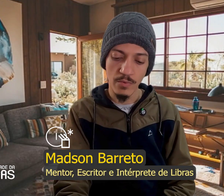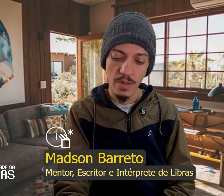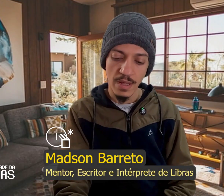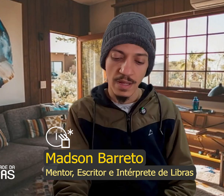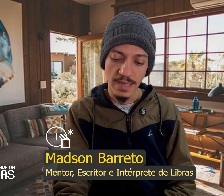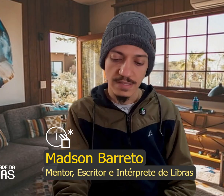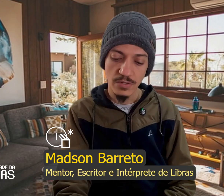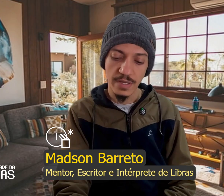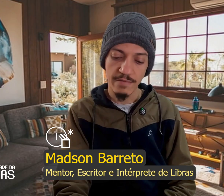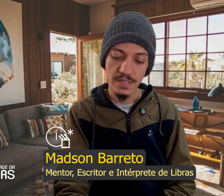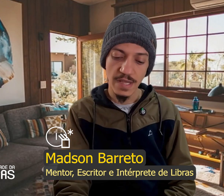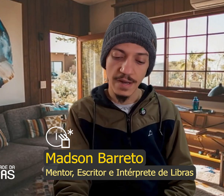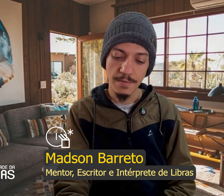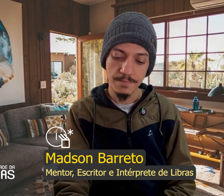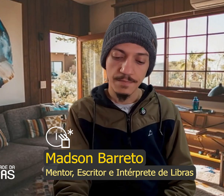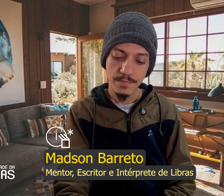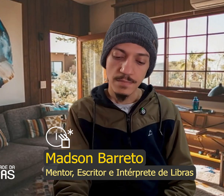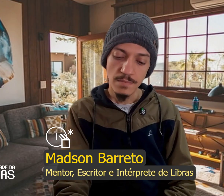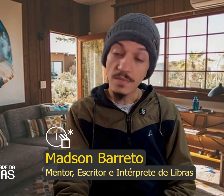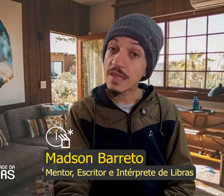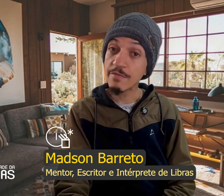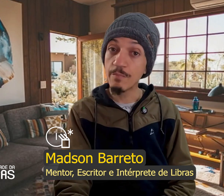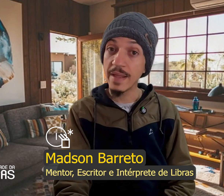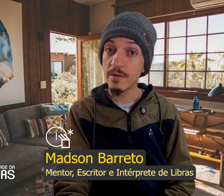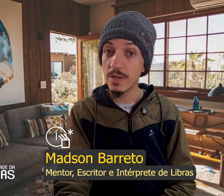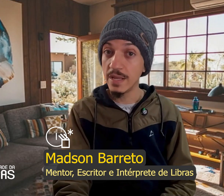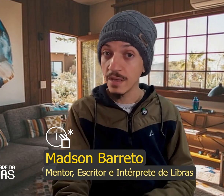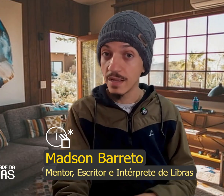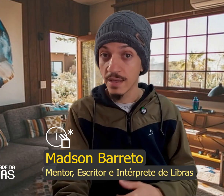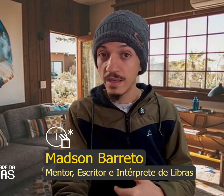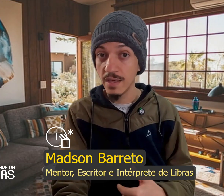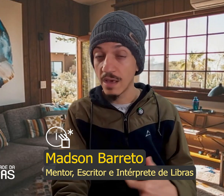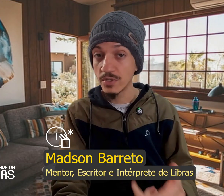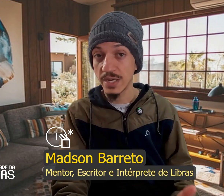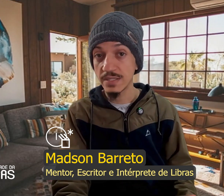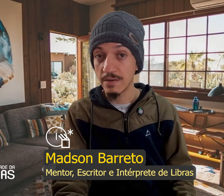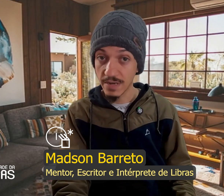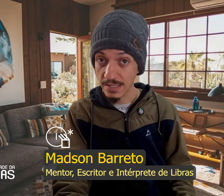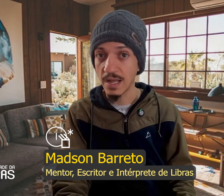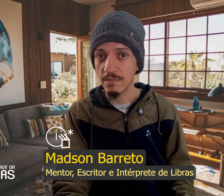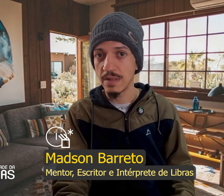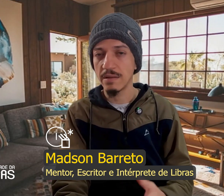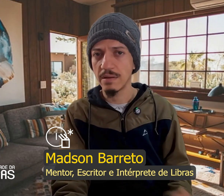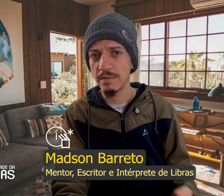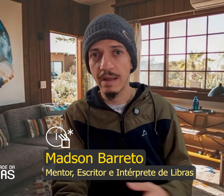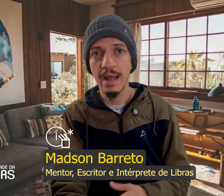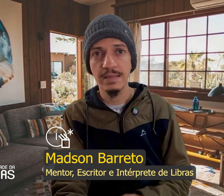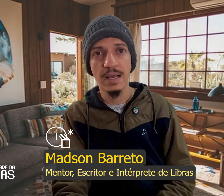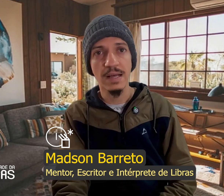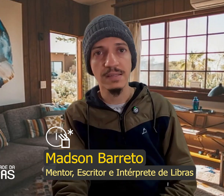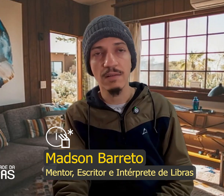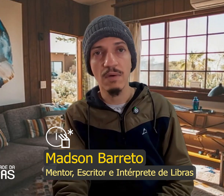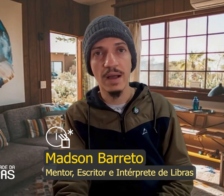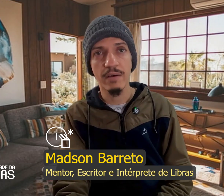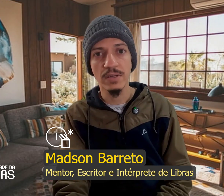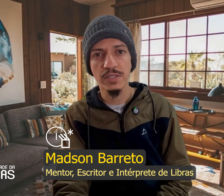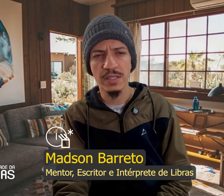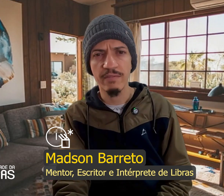da sexta ou oitava série, teve um período ali que eu já estava casado, era recém-casado com a Raquel, acho que já estava